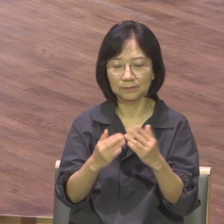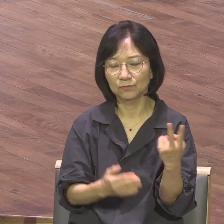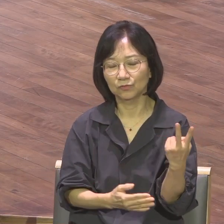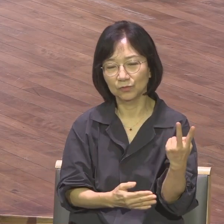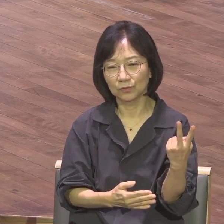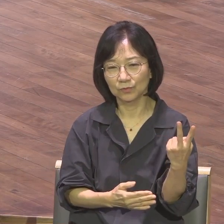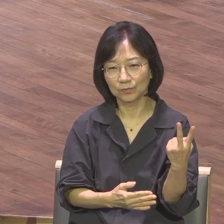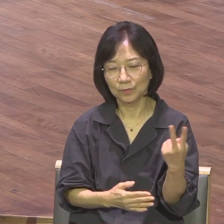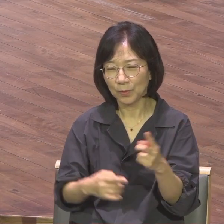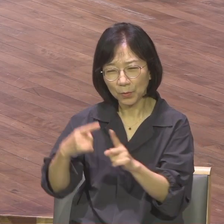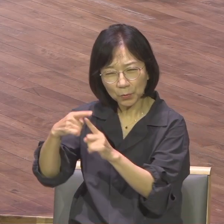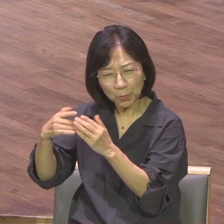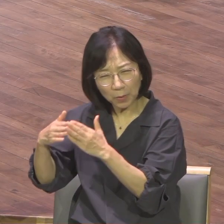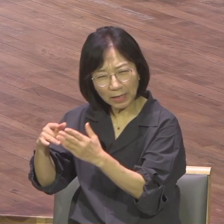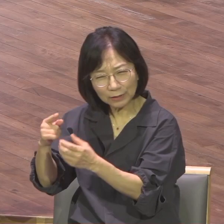교회는 전혀 문제 없습니다